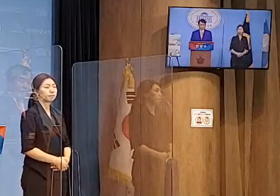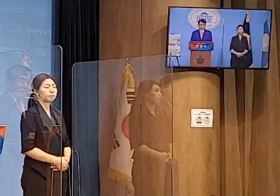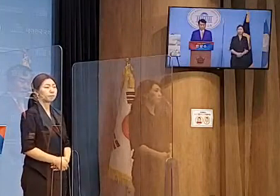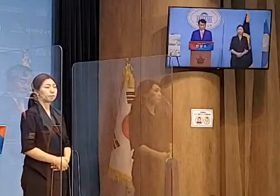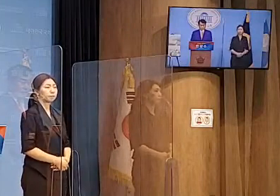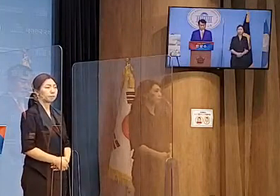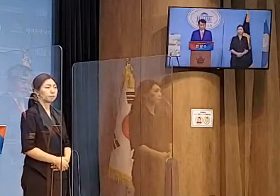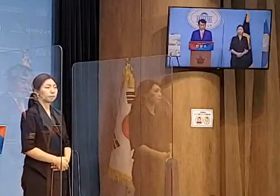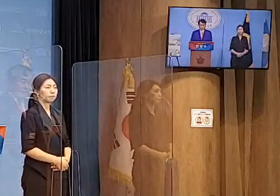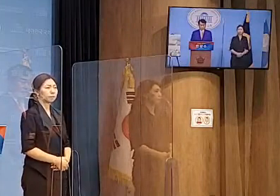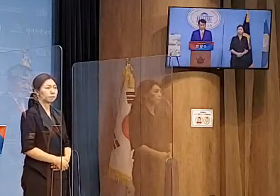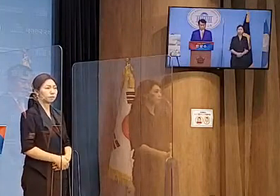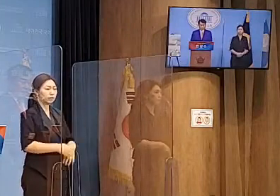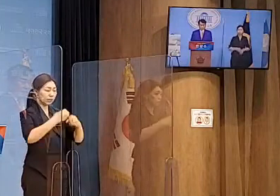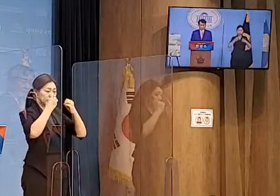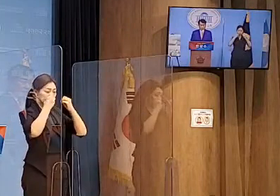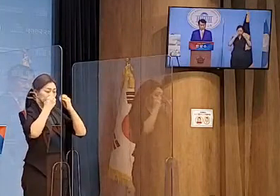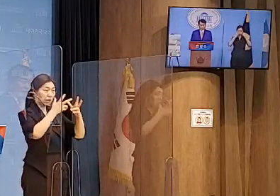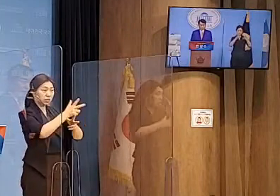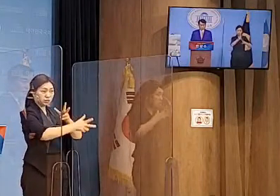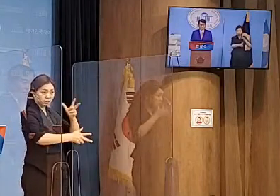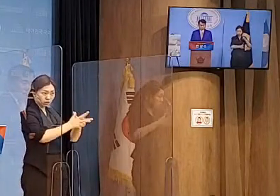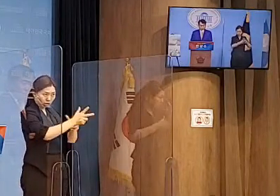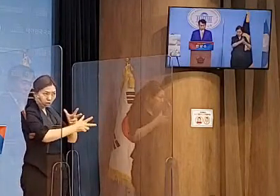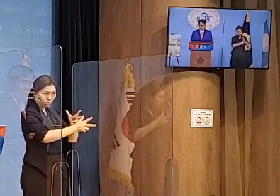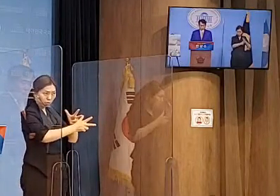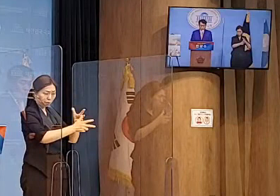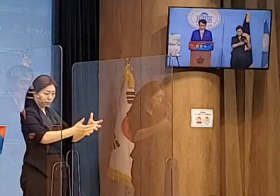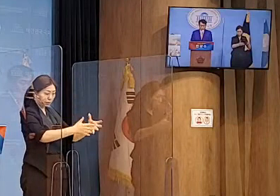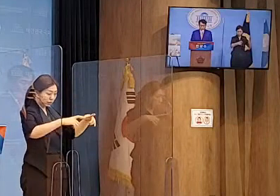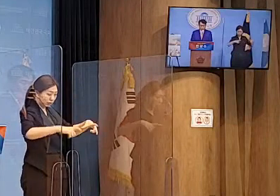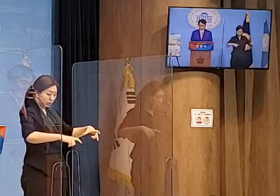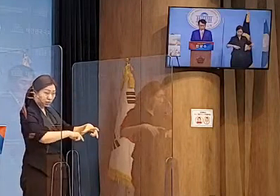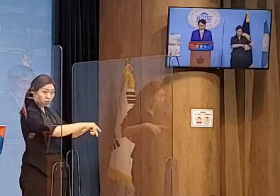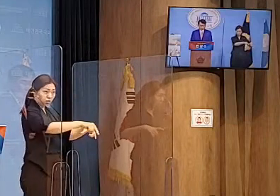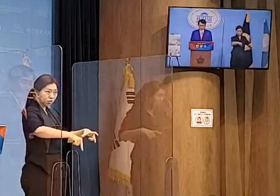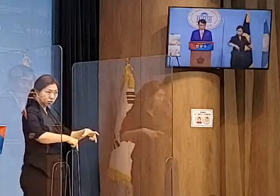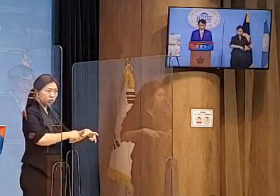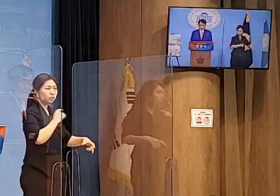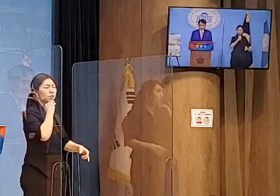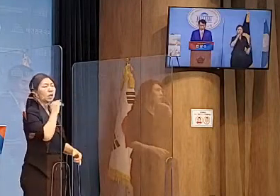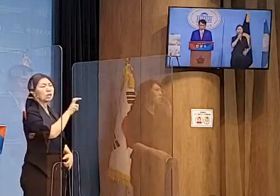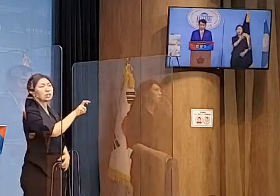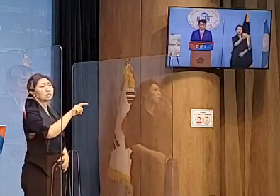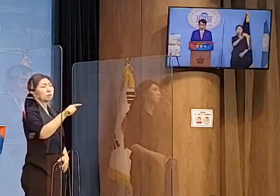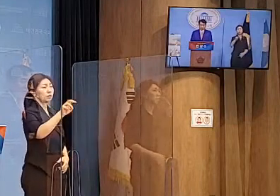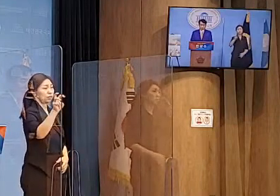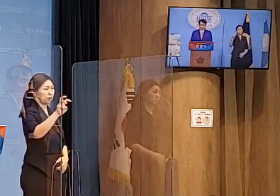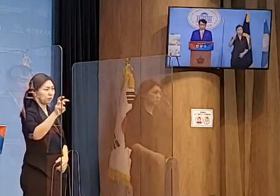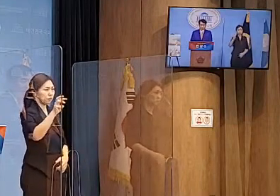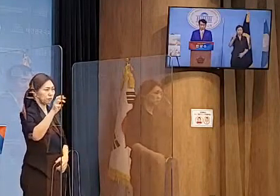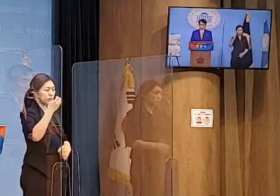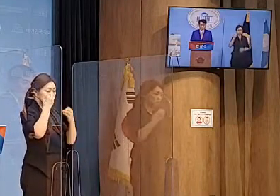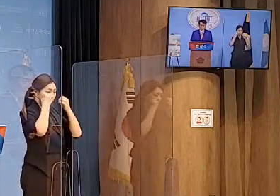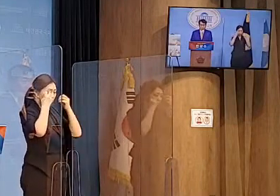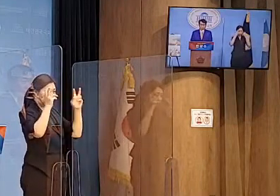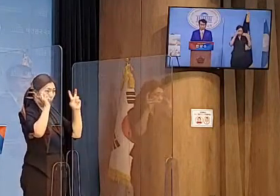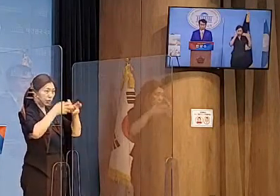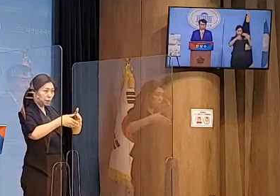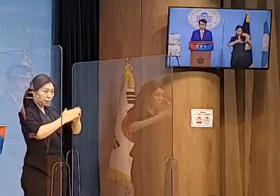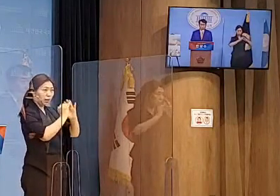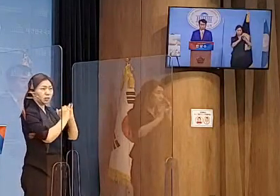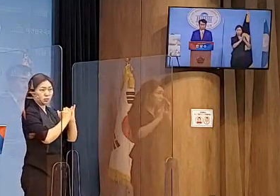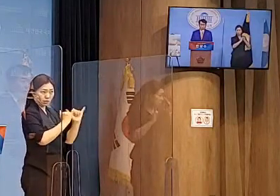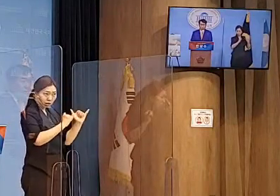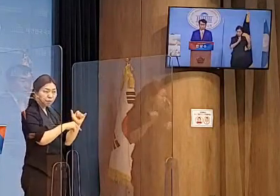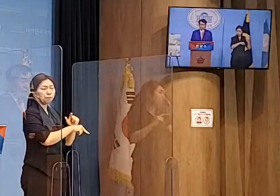첨단산업단지는 2030 세대 창업자들에게 무상으로